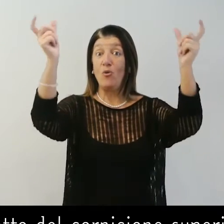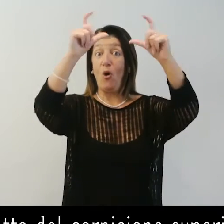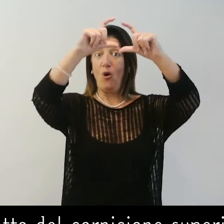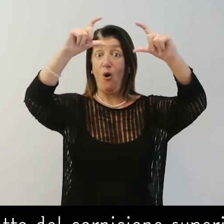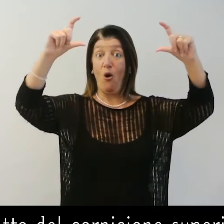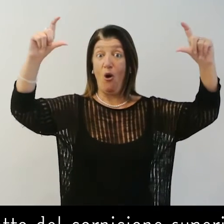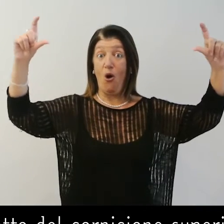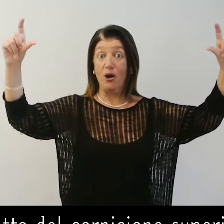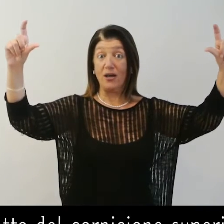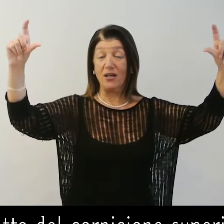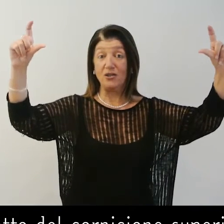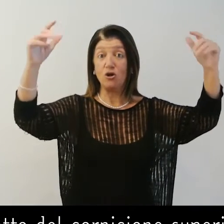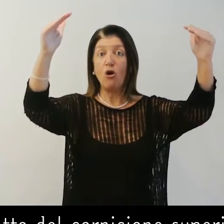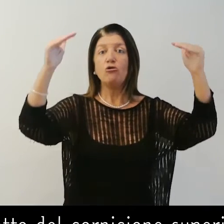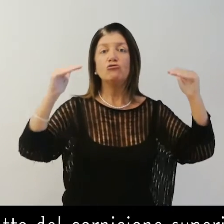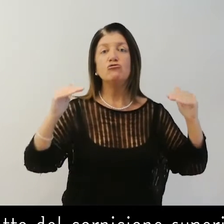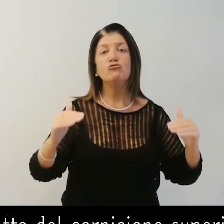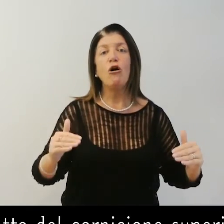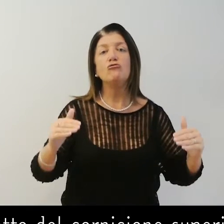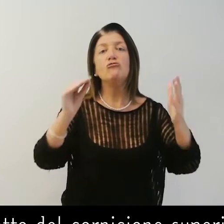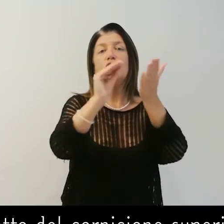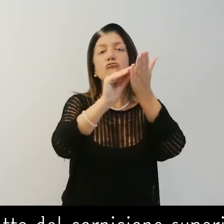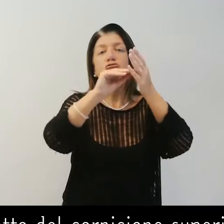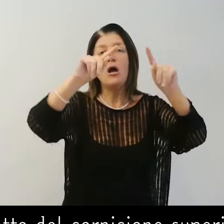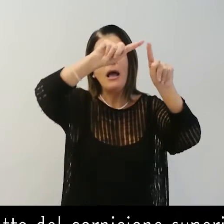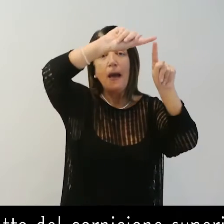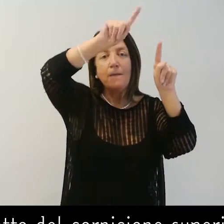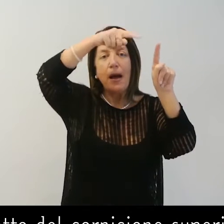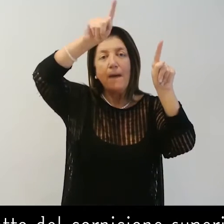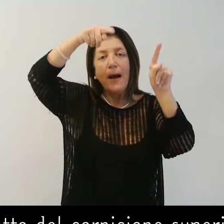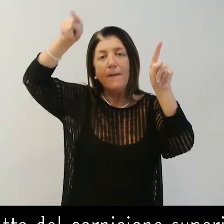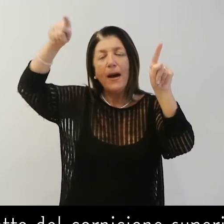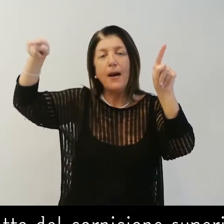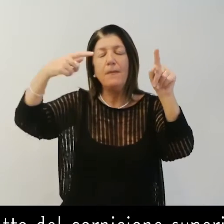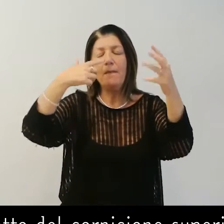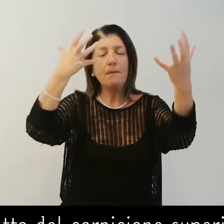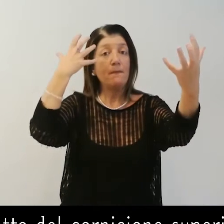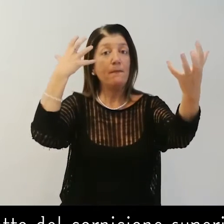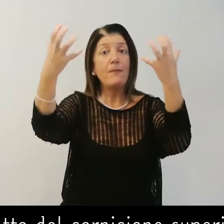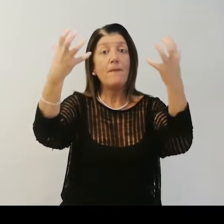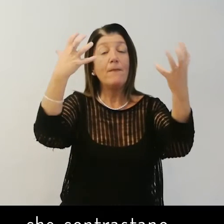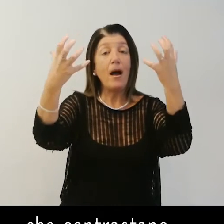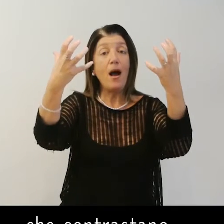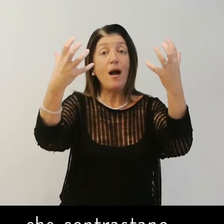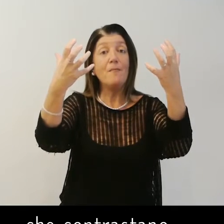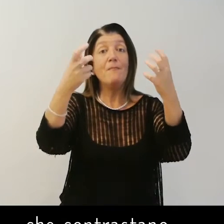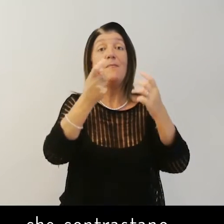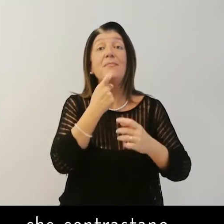Al di sotto del cornicione superiore corre una cornice di archetti che contrastano con